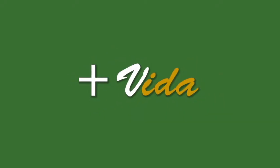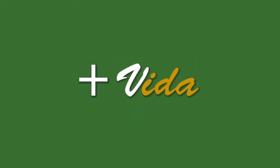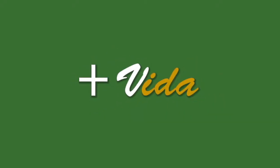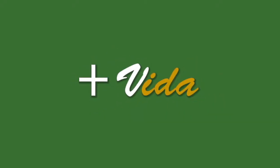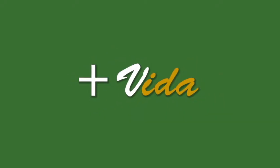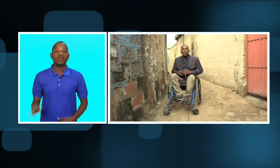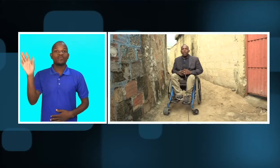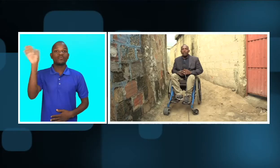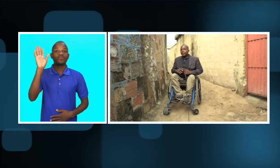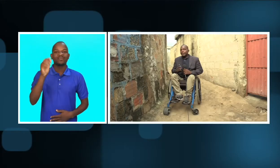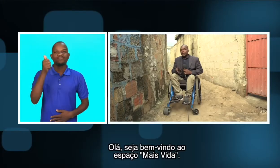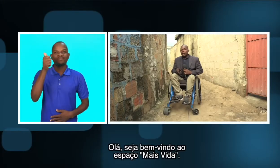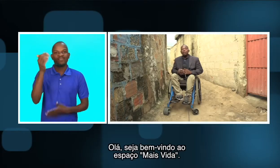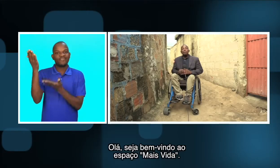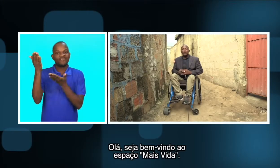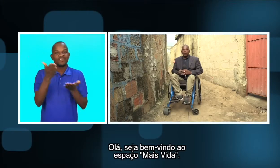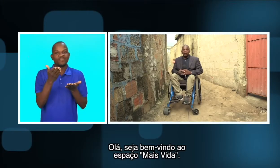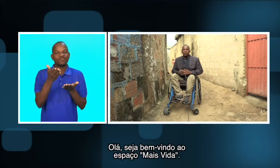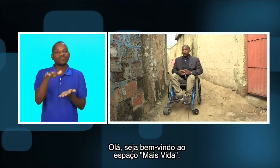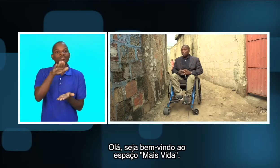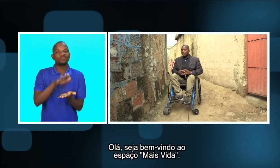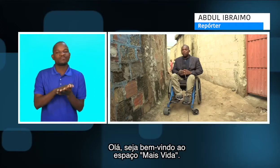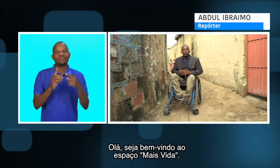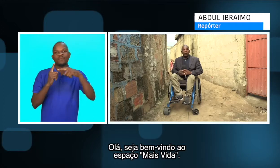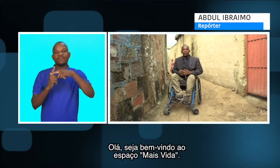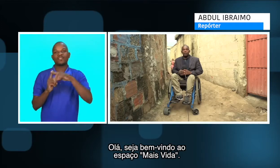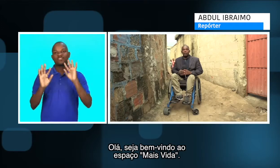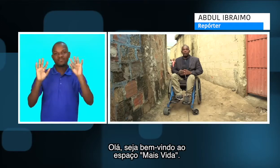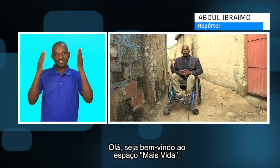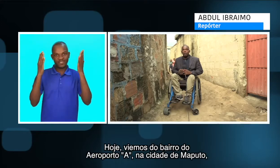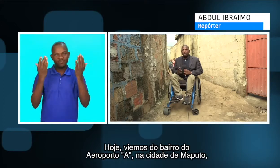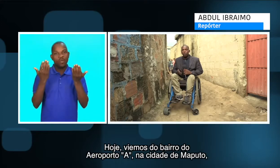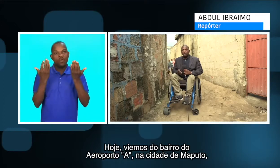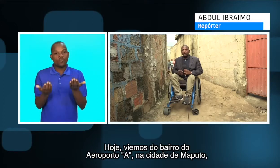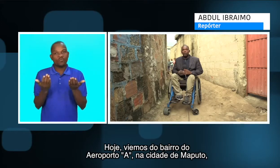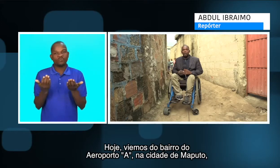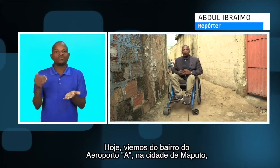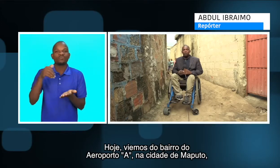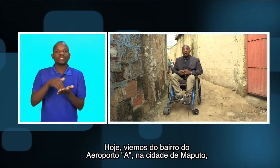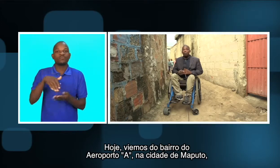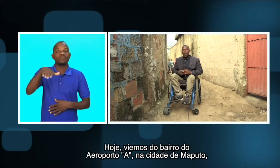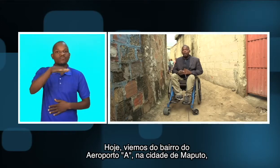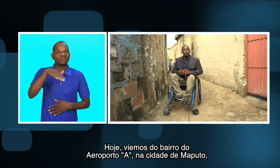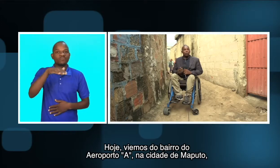Olá, seja bem-vindo ao Espaço Mais Vida. Hoje viemos ao bairro do